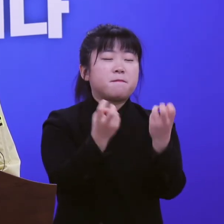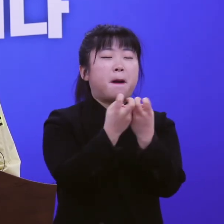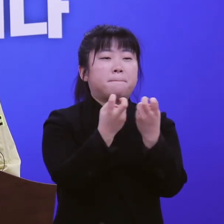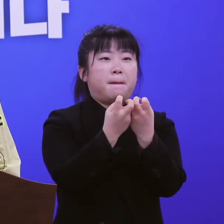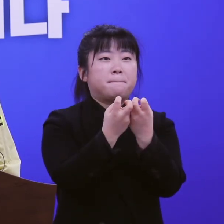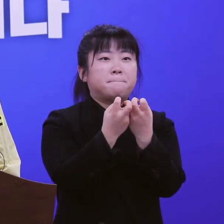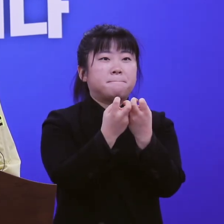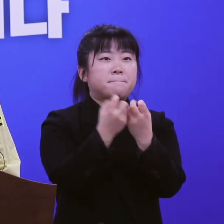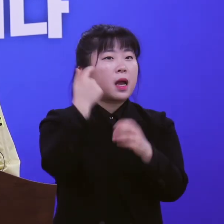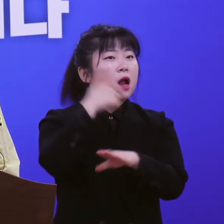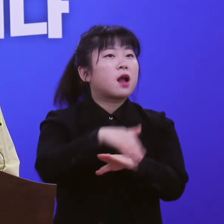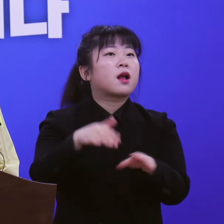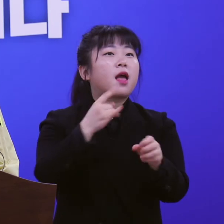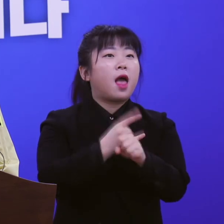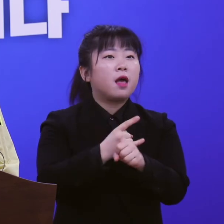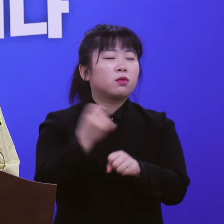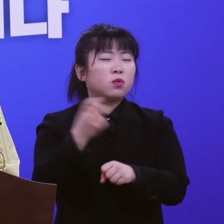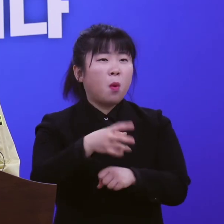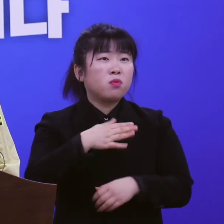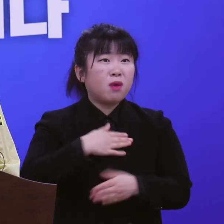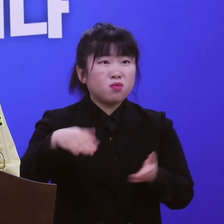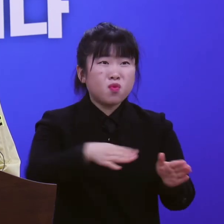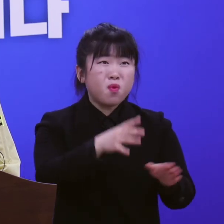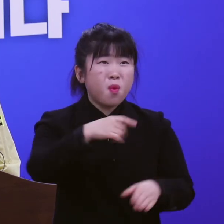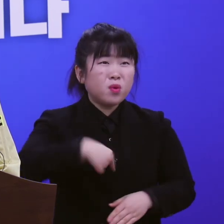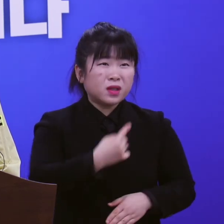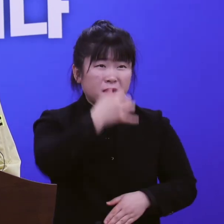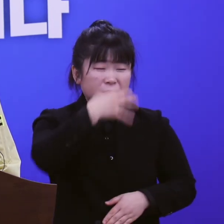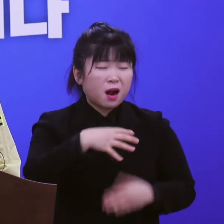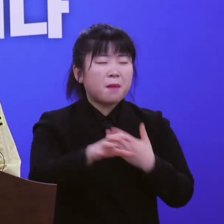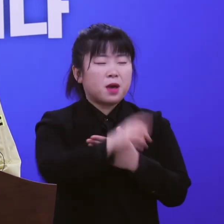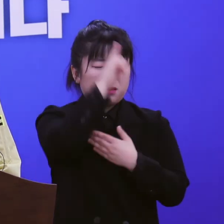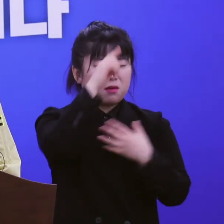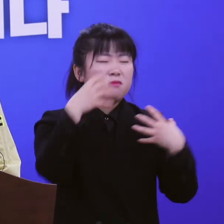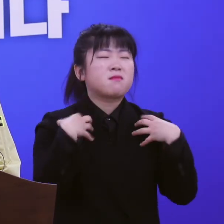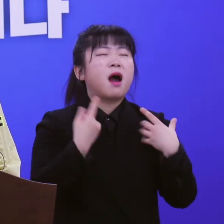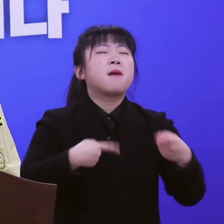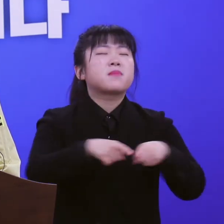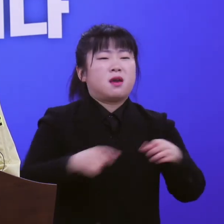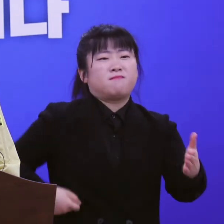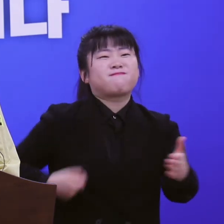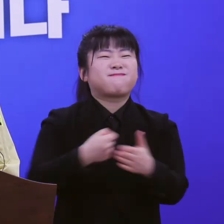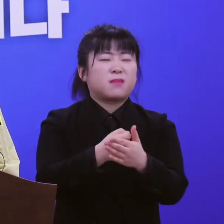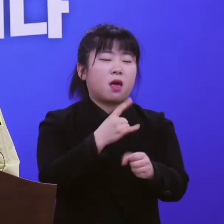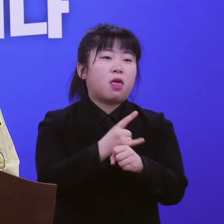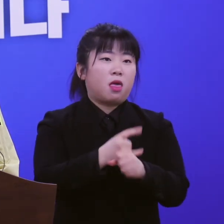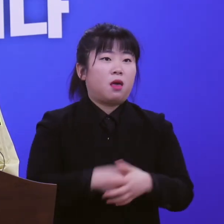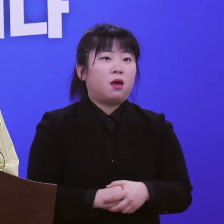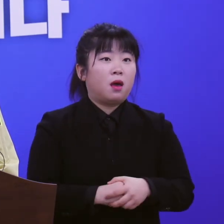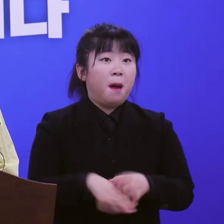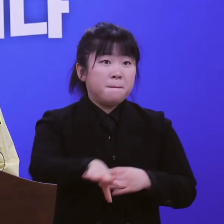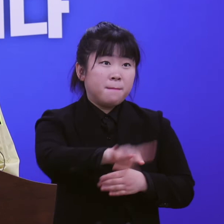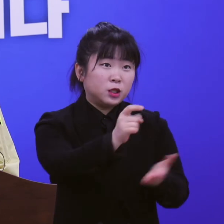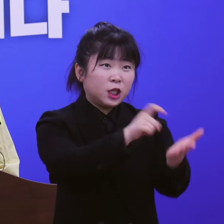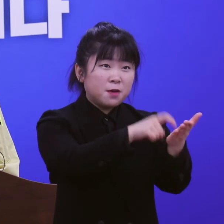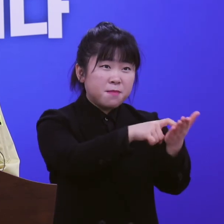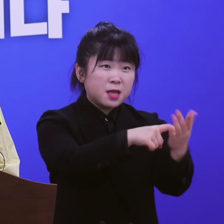적극 협의하겠습니다. 예산은 긴급히 필요한 곳에 우선적으로 지원되어야 하기 때문에